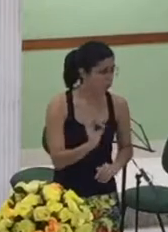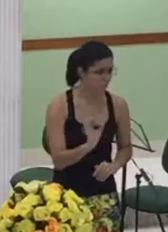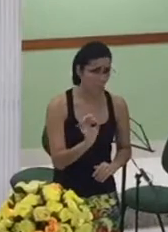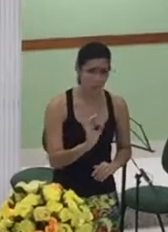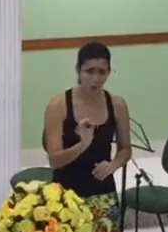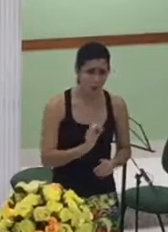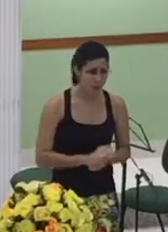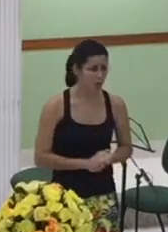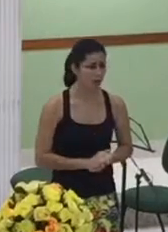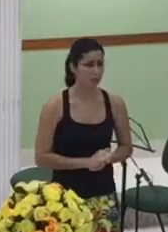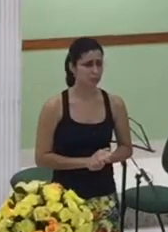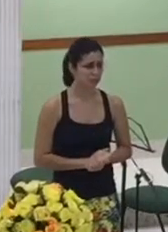voz